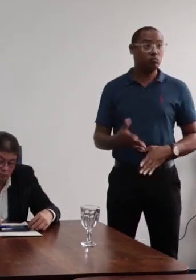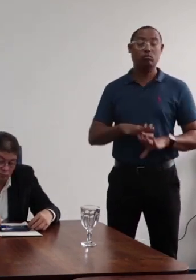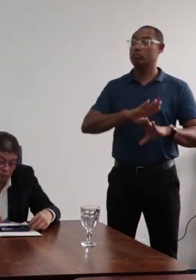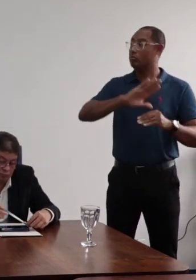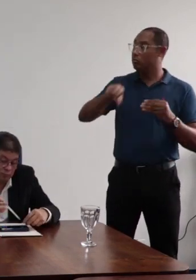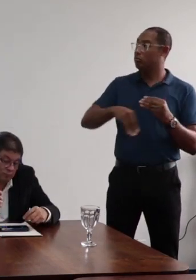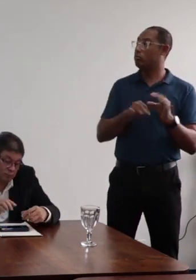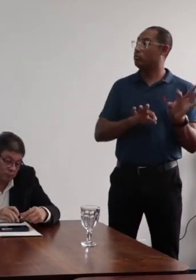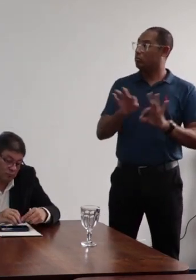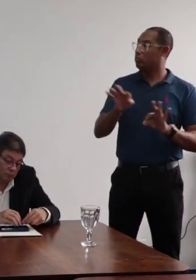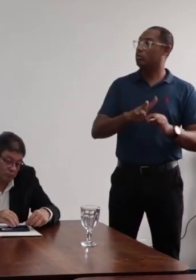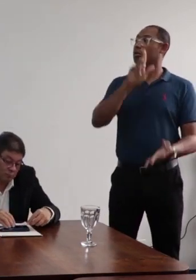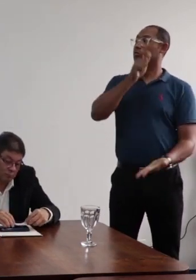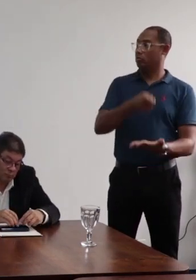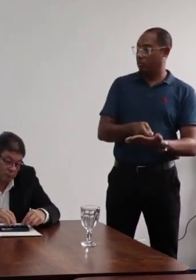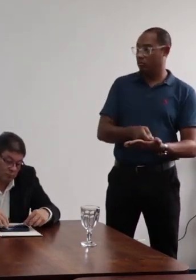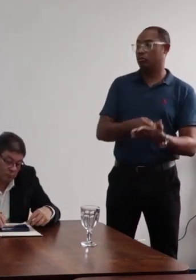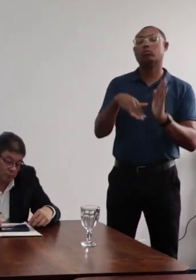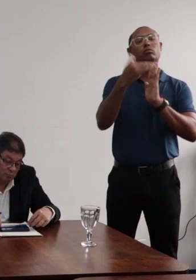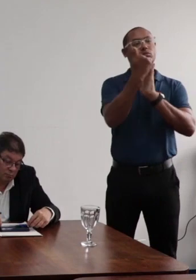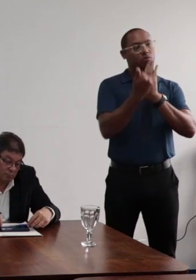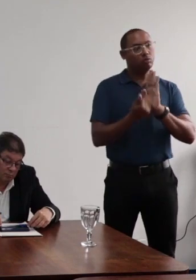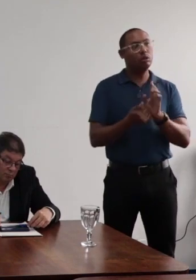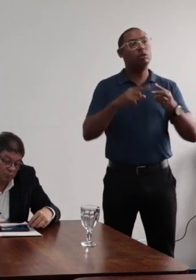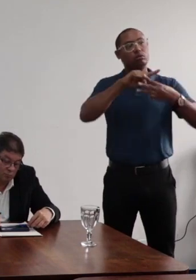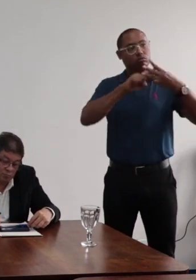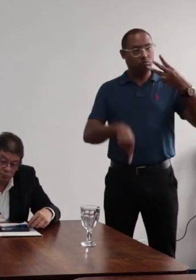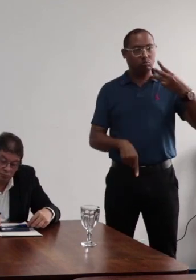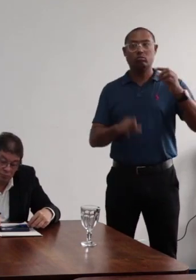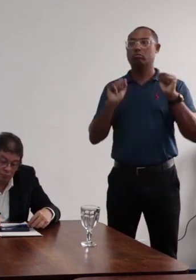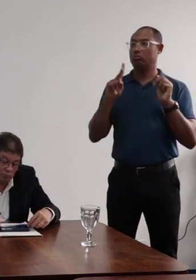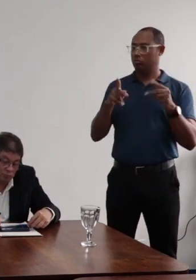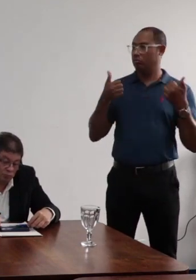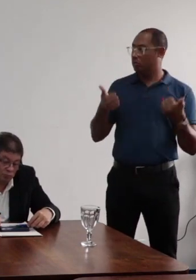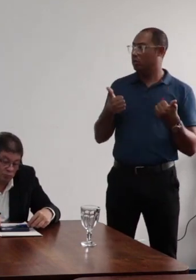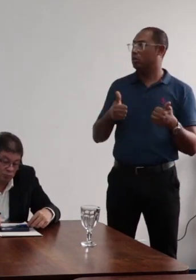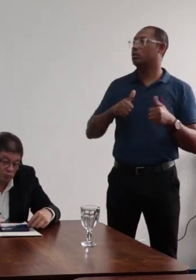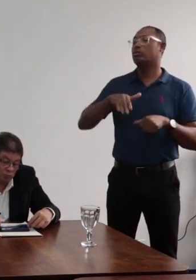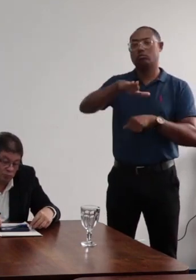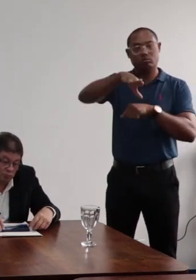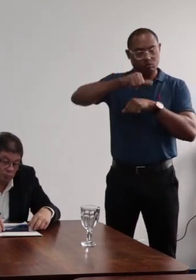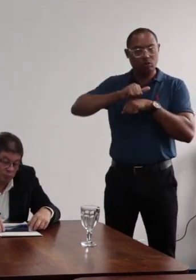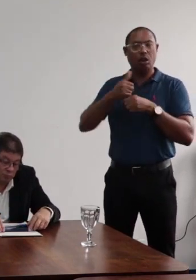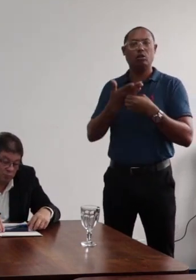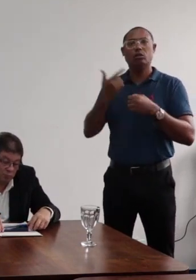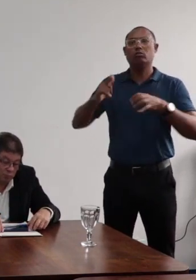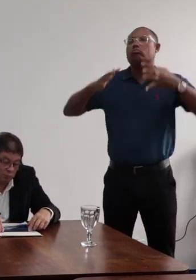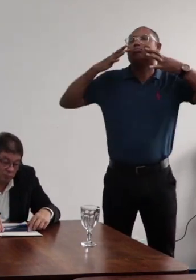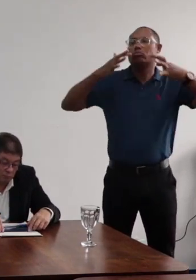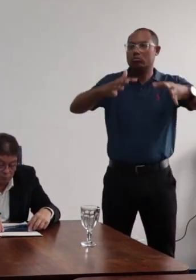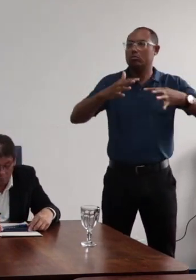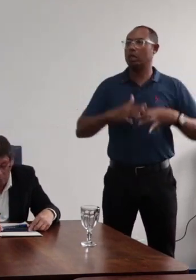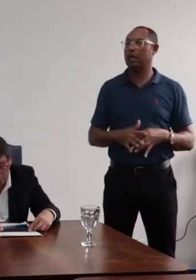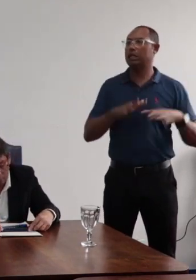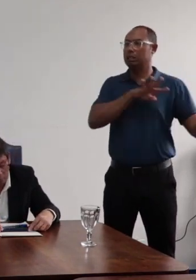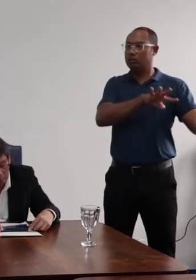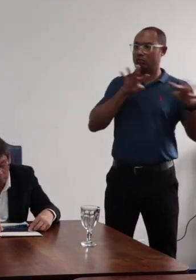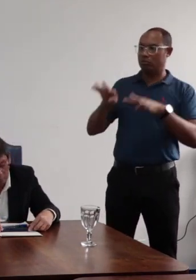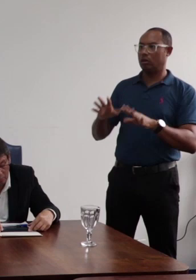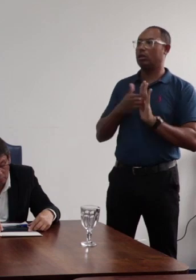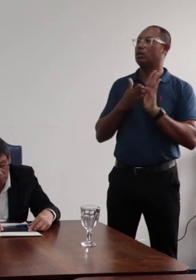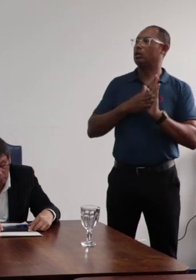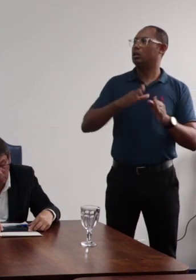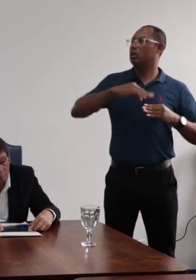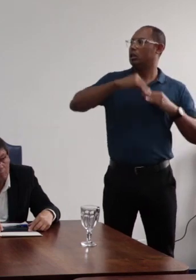performar para decidir a listaclipse. Tá bom? Então, eu só queria chamar atenção, mas não estou encaminhando nenhuma